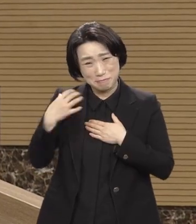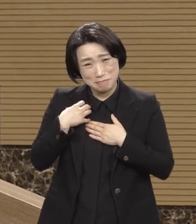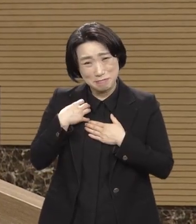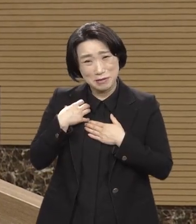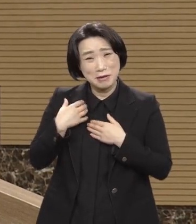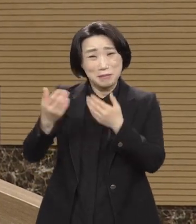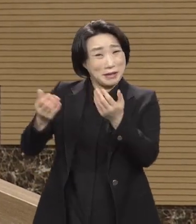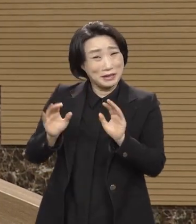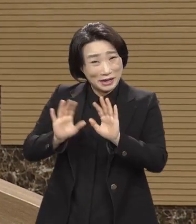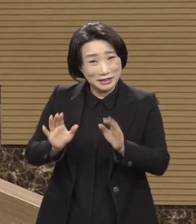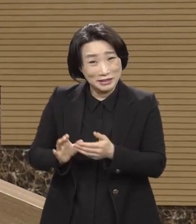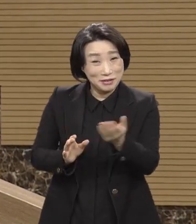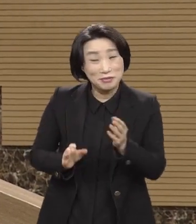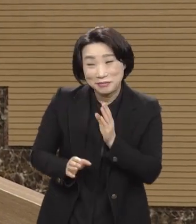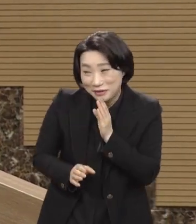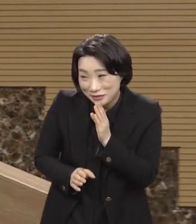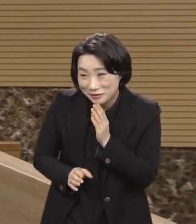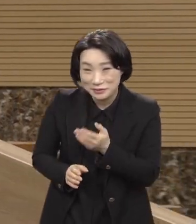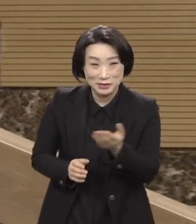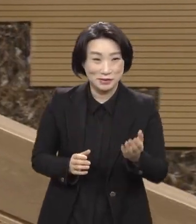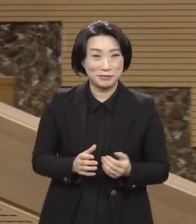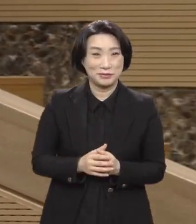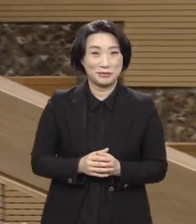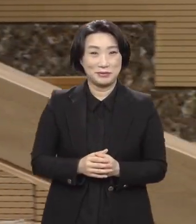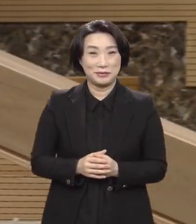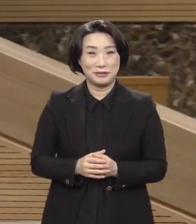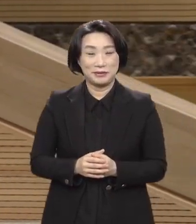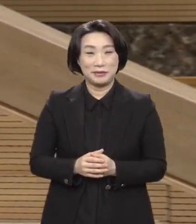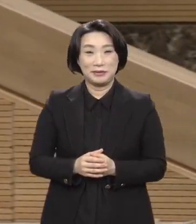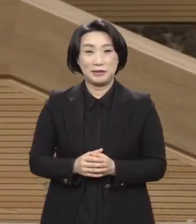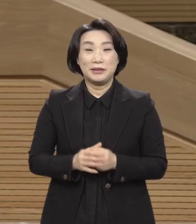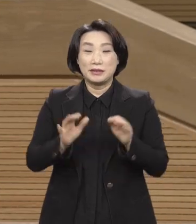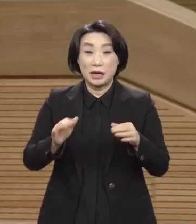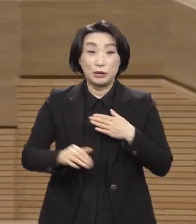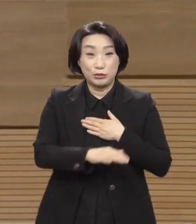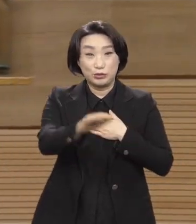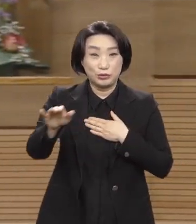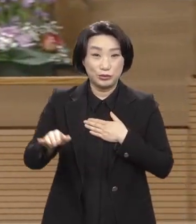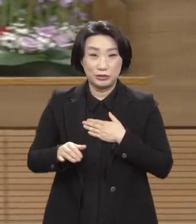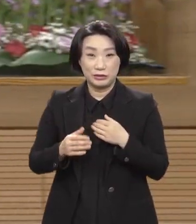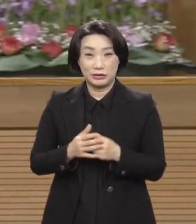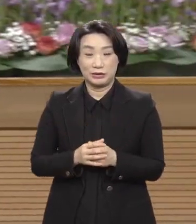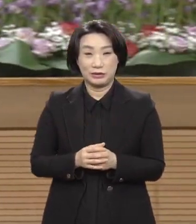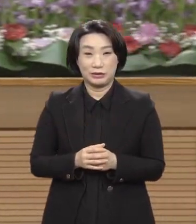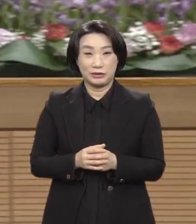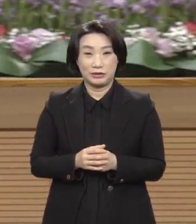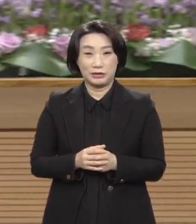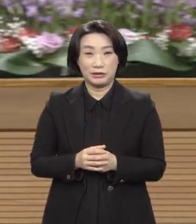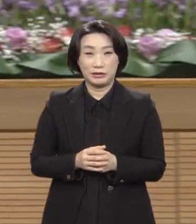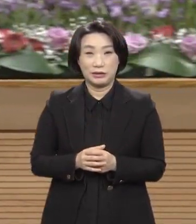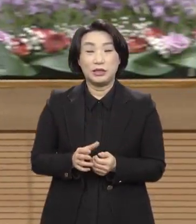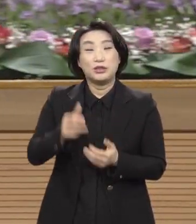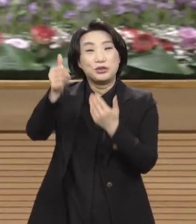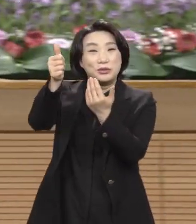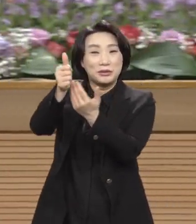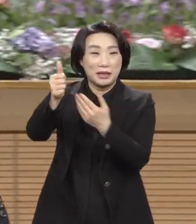그렇지 않습니까 네 그러니까 우리는 이 주님 앞에 내